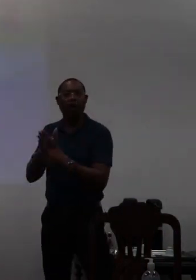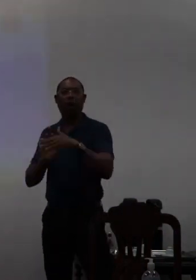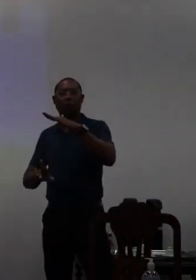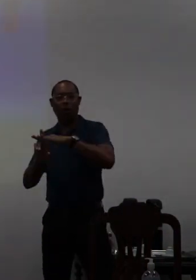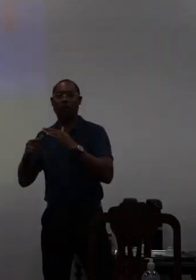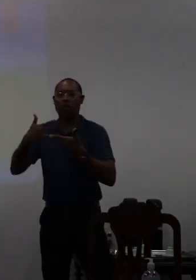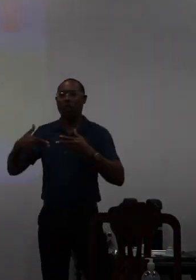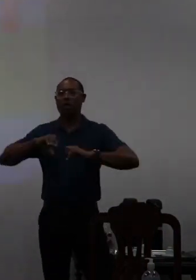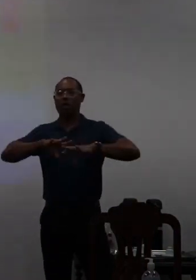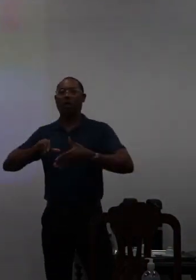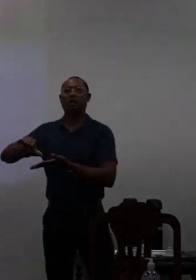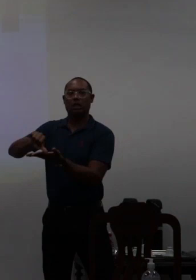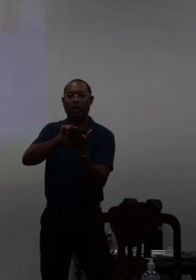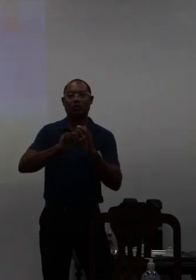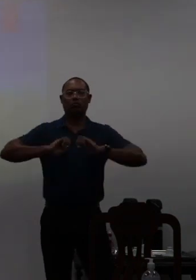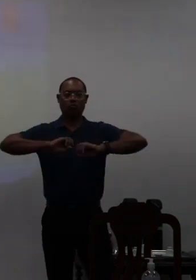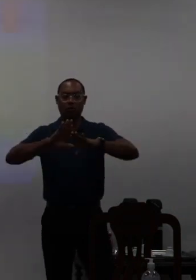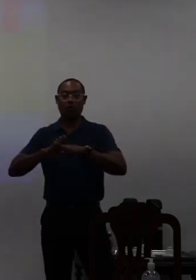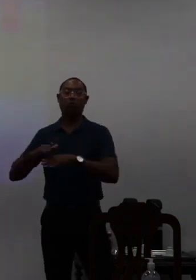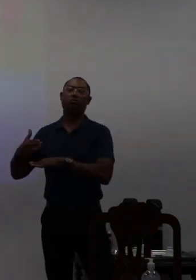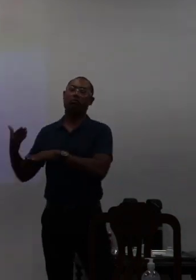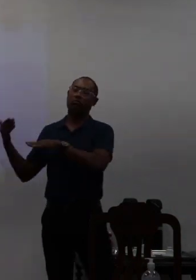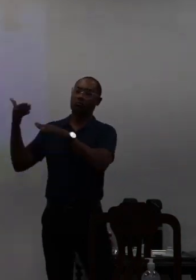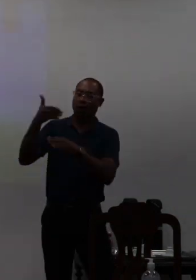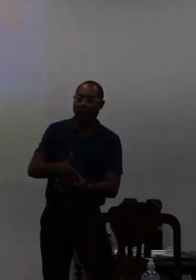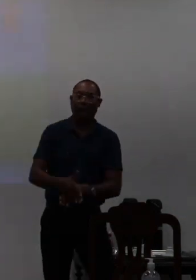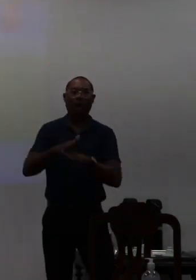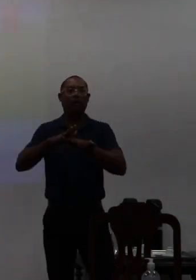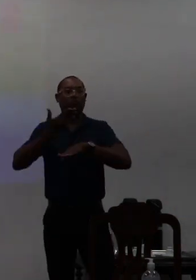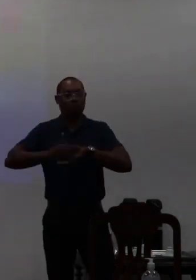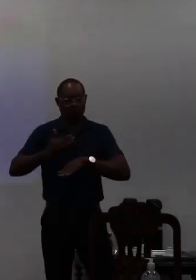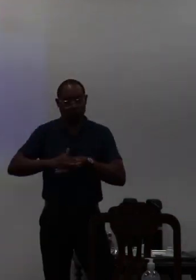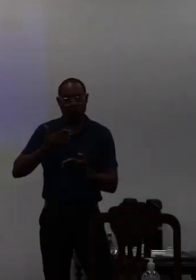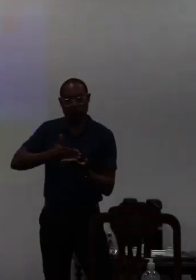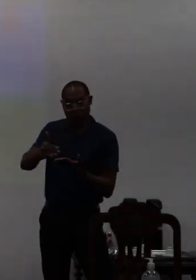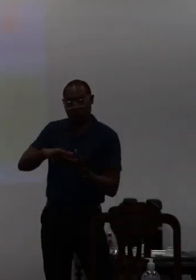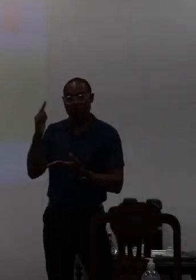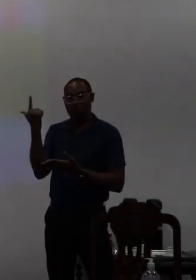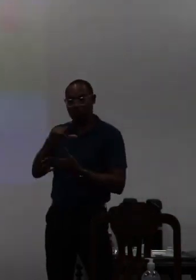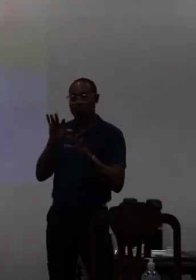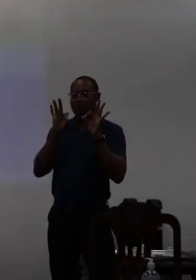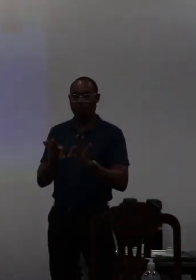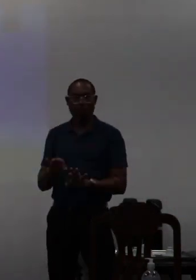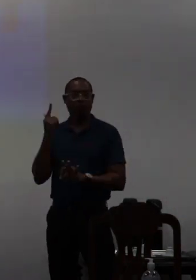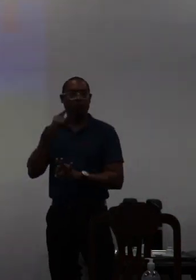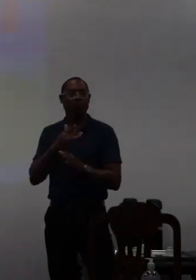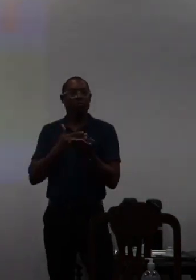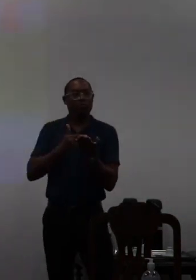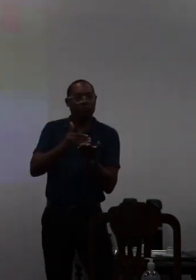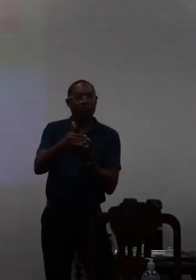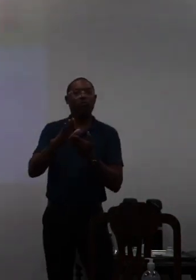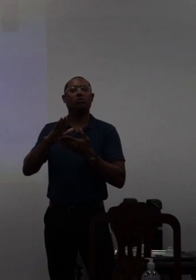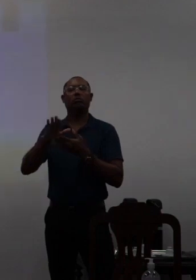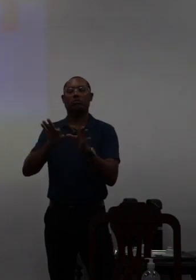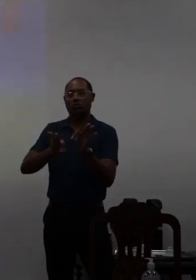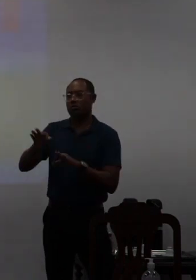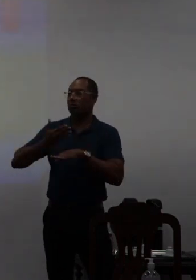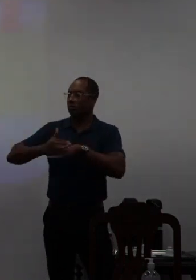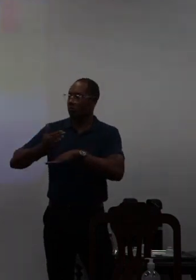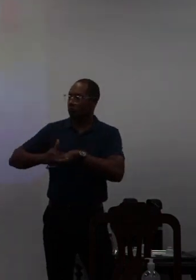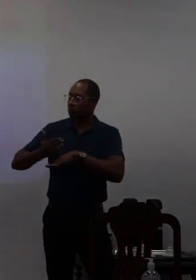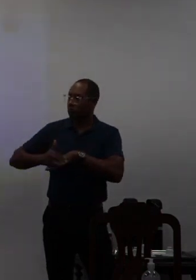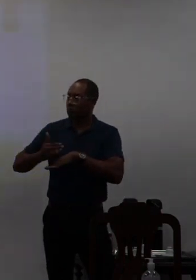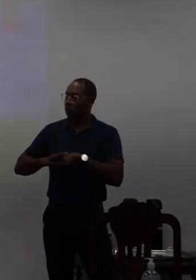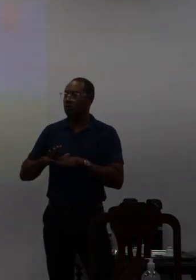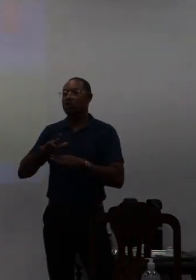que sempre quisemos nós fizemos e logo esse treinamento e a partir daí eles começaram a realizar esse